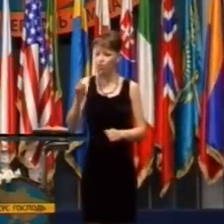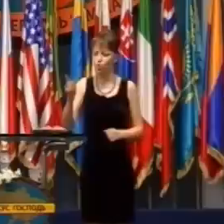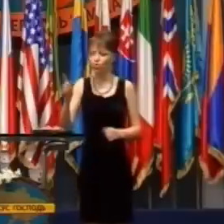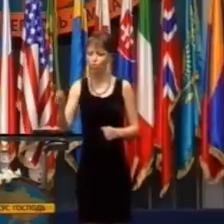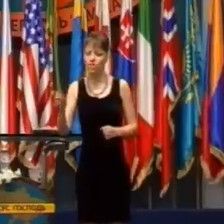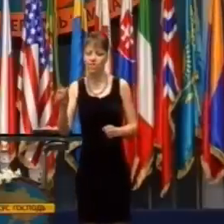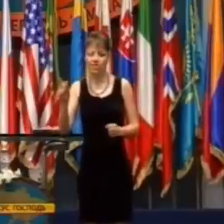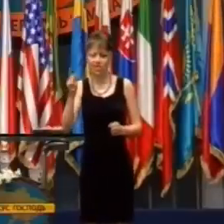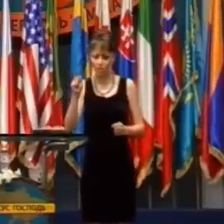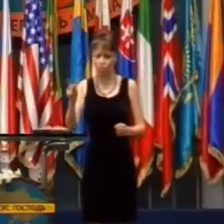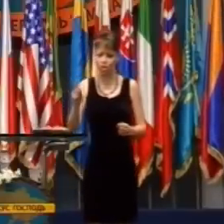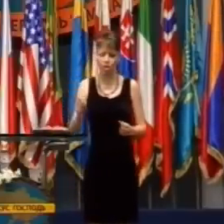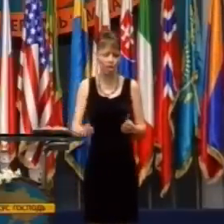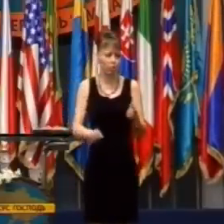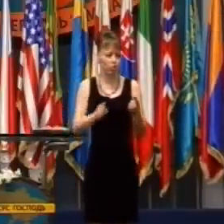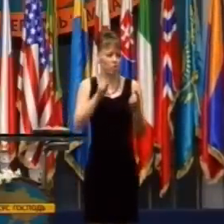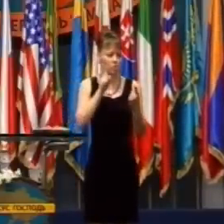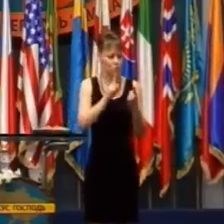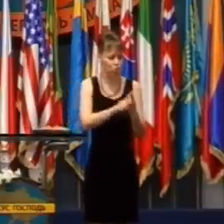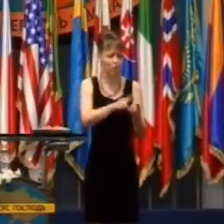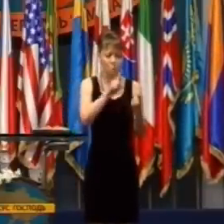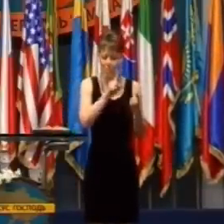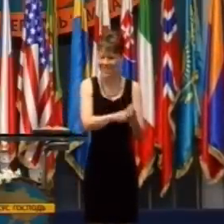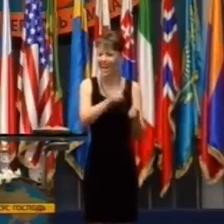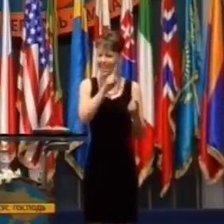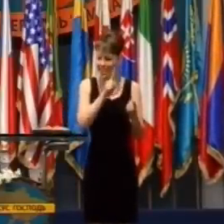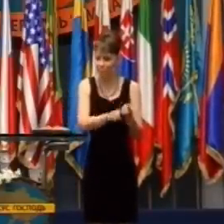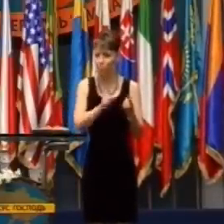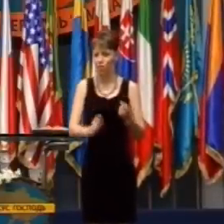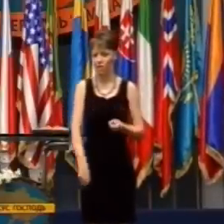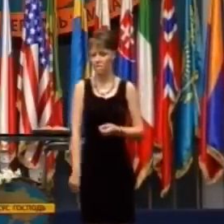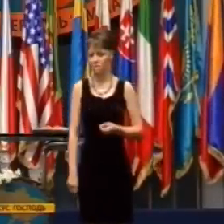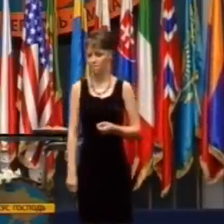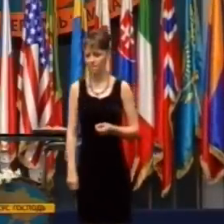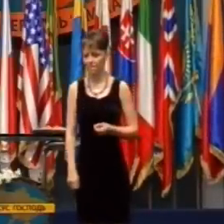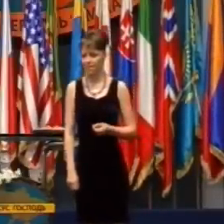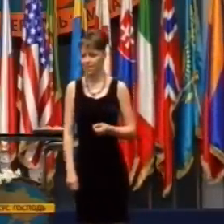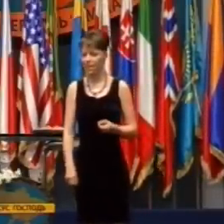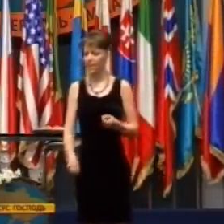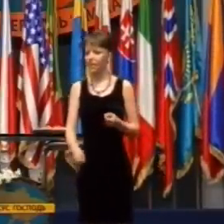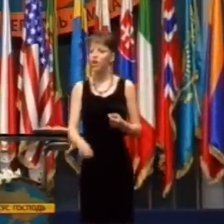Všetko, čo potrebujete, je to, aby ste mali posolstvo od Boha.